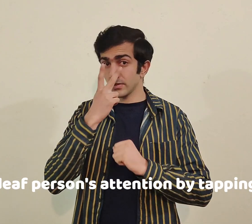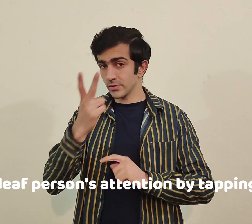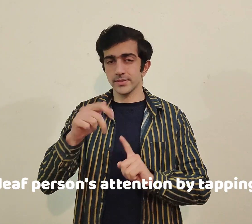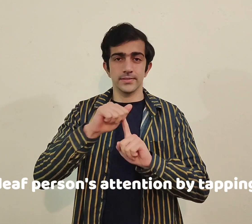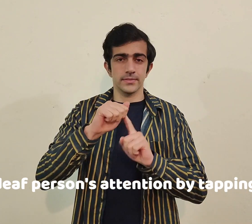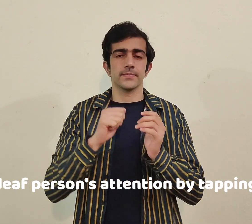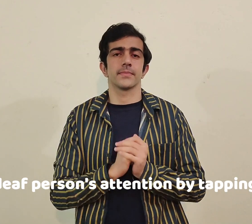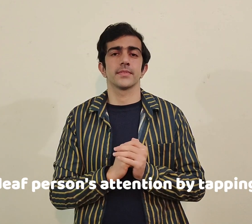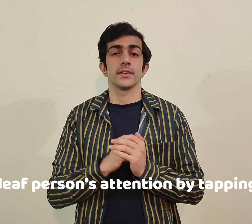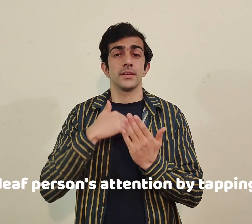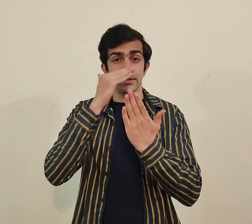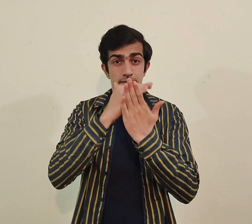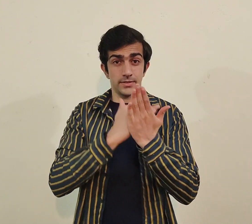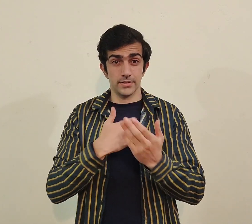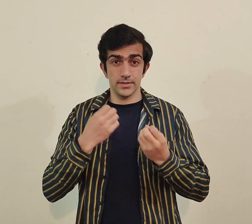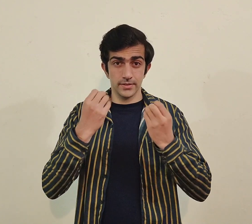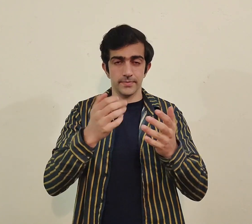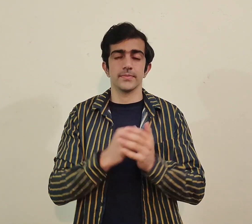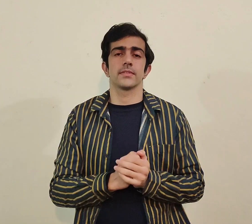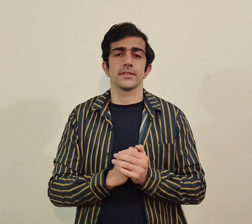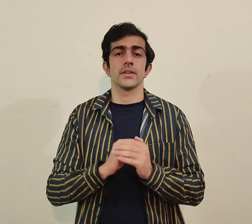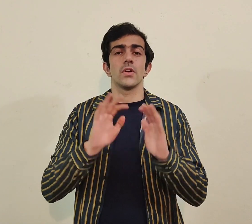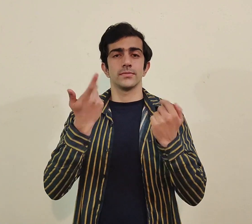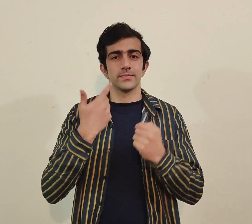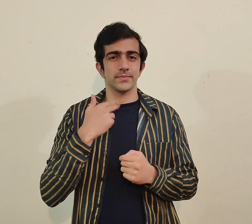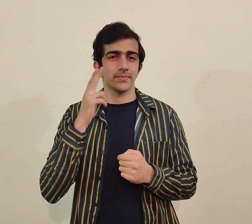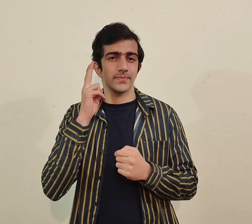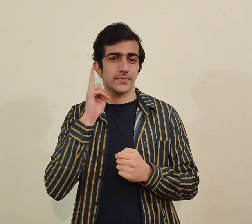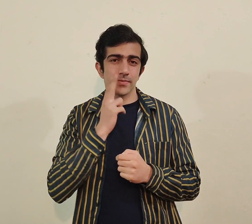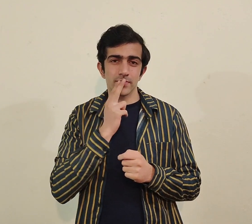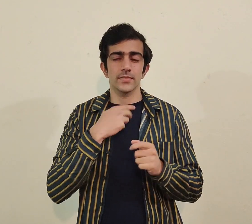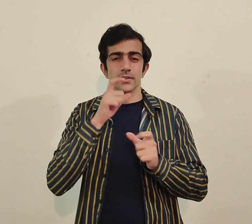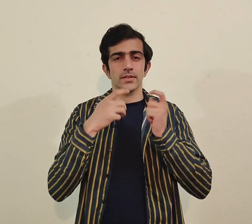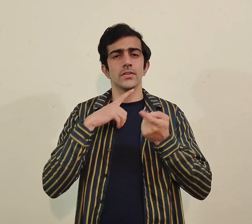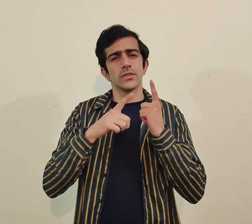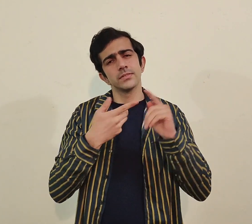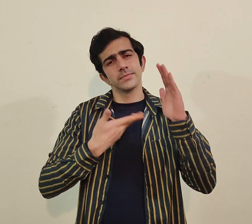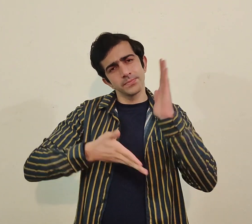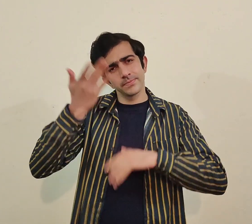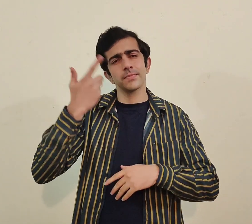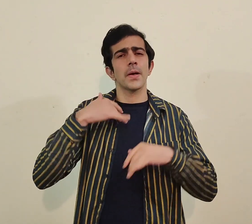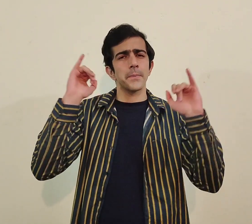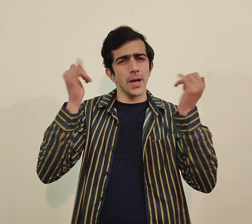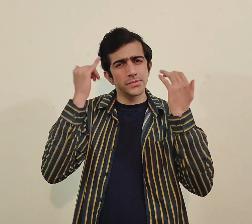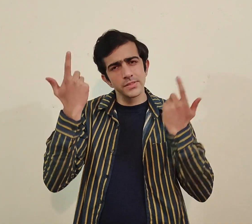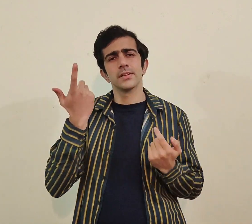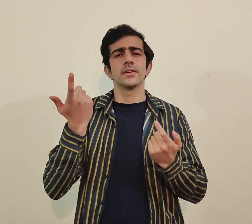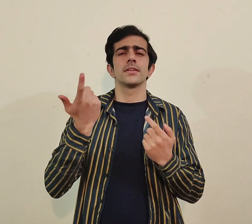ڈیف پرسن سے کمیونیکیٹ کرنے کے لیے لازمی ہے وہ میں آپ کو بتانے جا رہا ہوں ڈیف جو بھی فرنڈس کے ساتھ میں کہیں